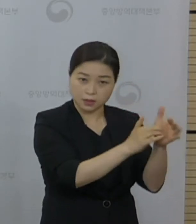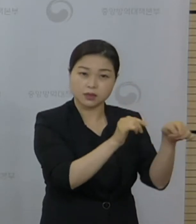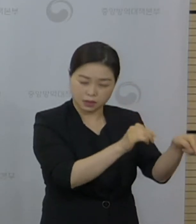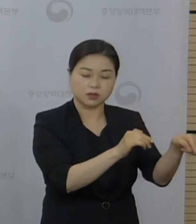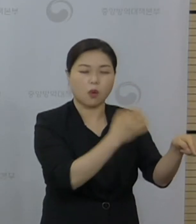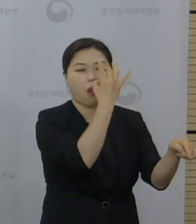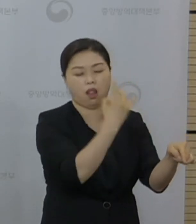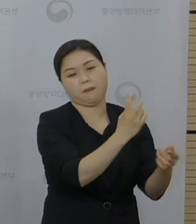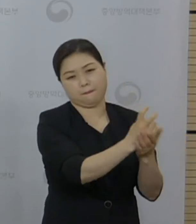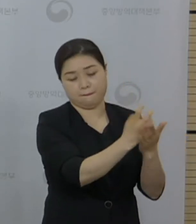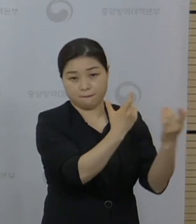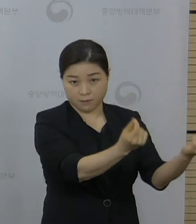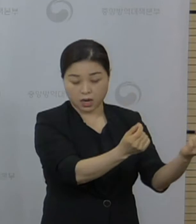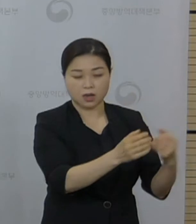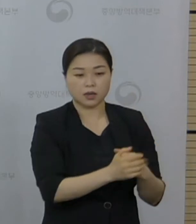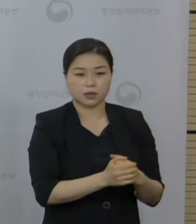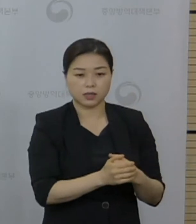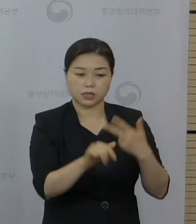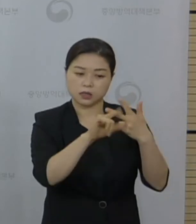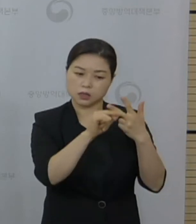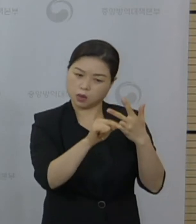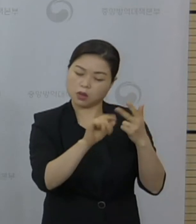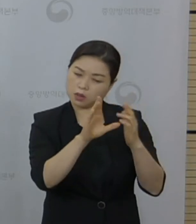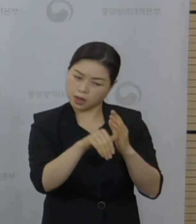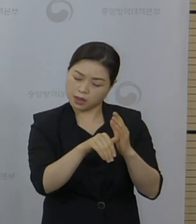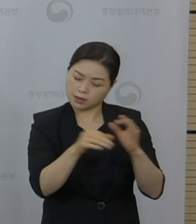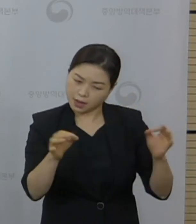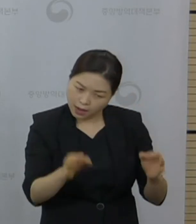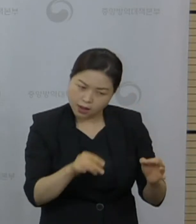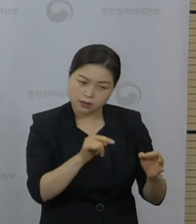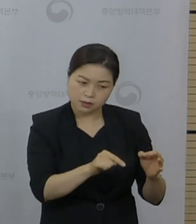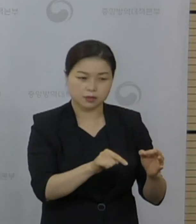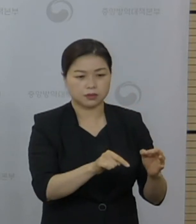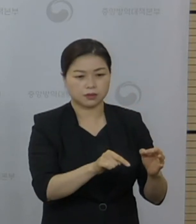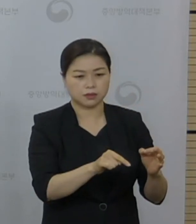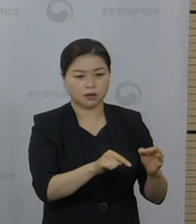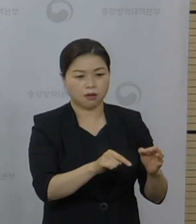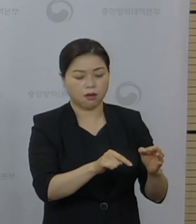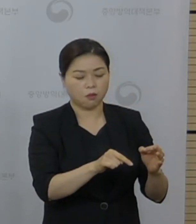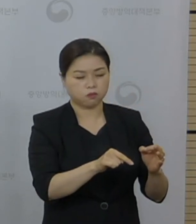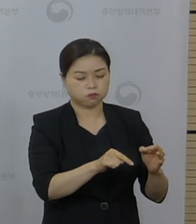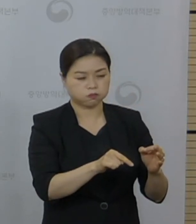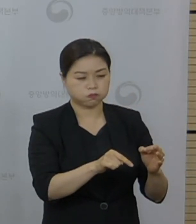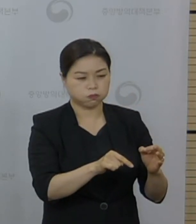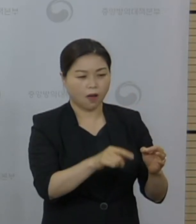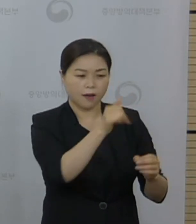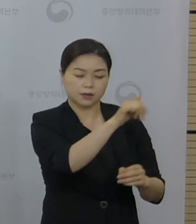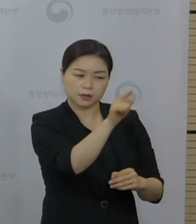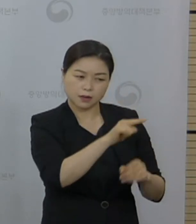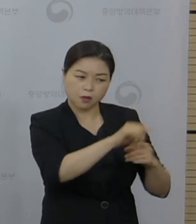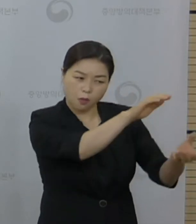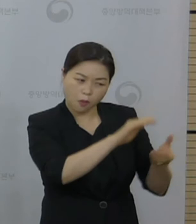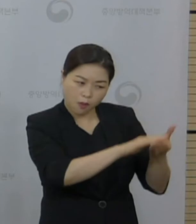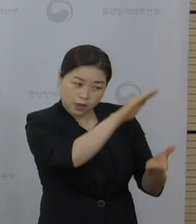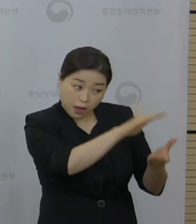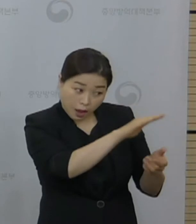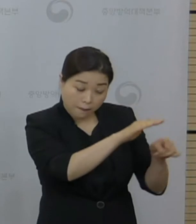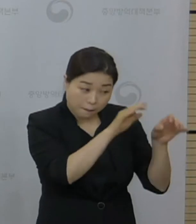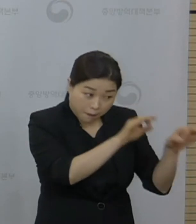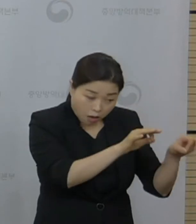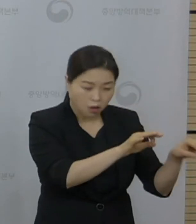것이 원칙이고 다만 7월 달에 한시적으로 그 백신 수급 상황을 감안해서 일부 대상자에 한해서